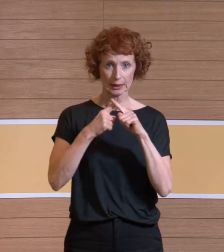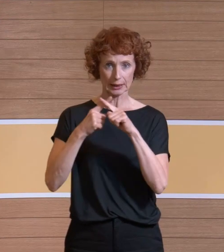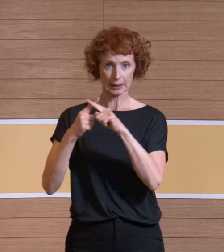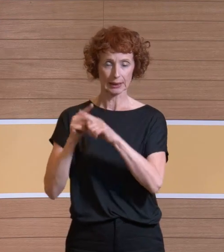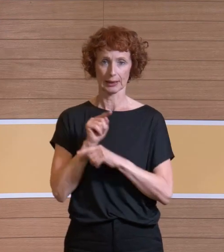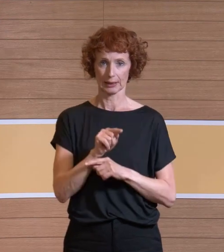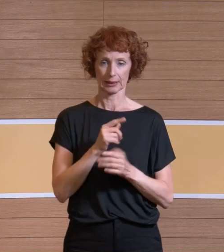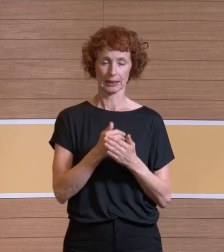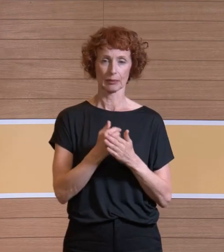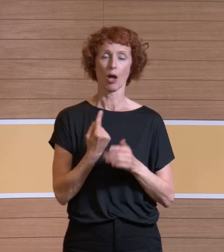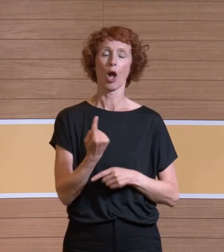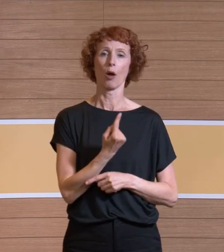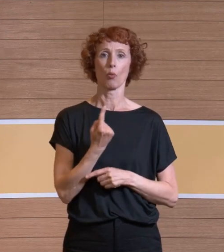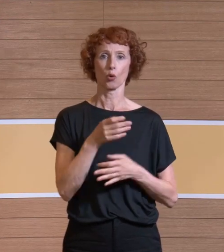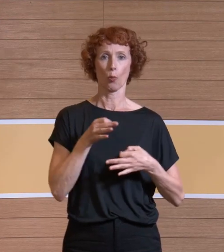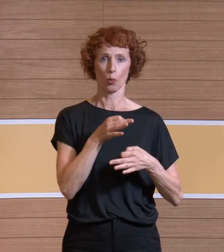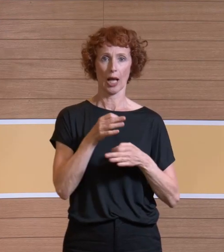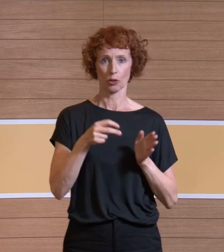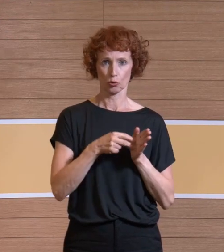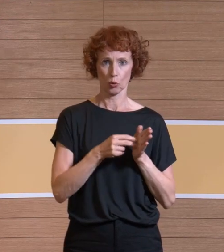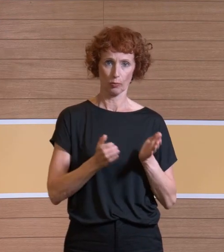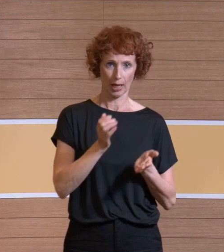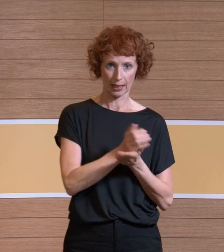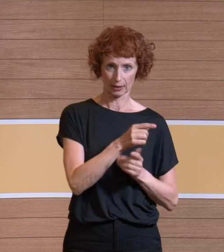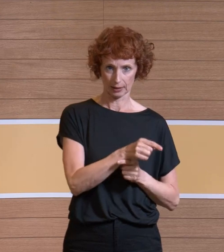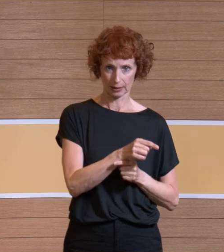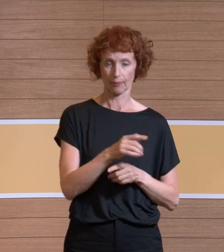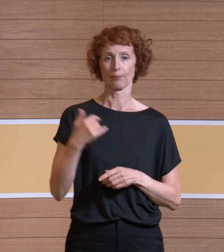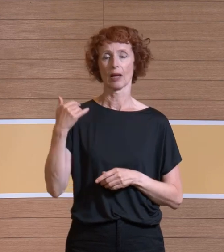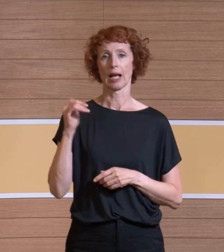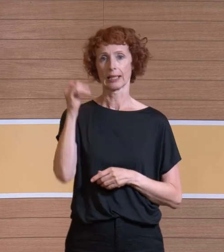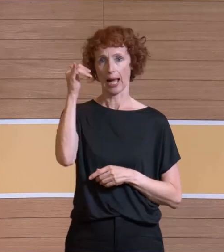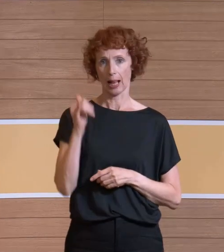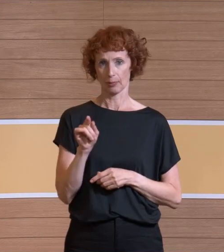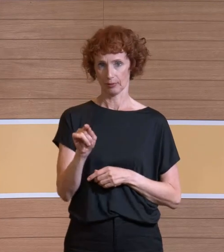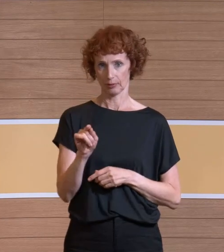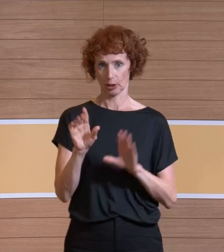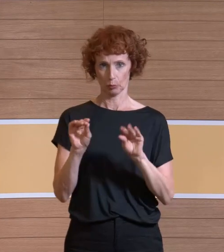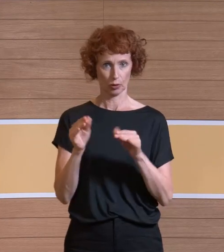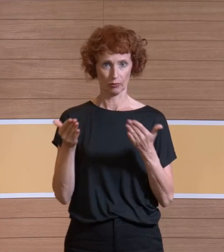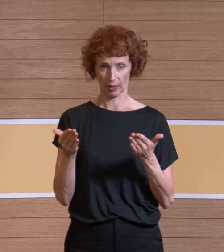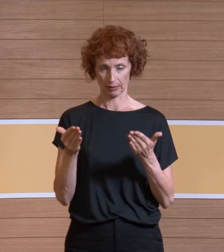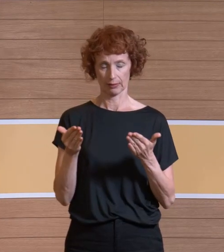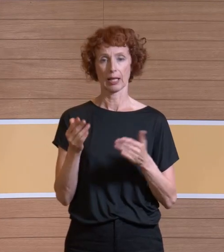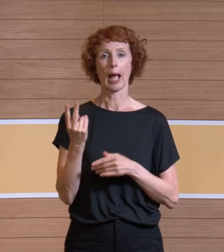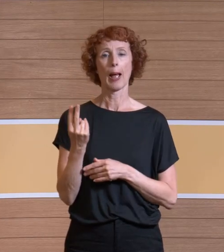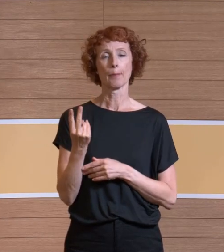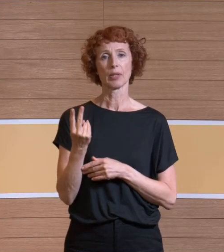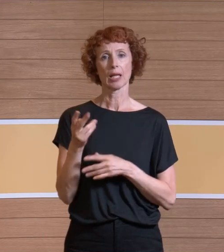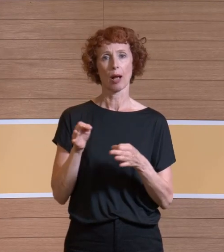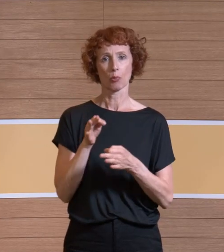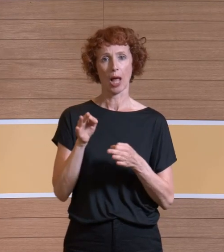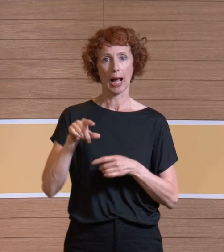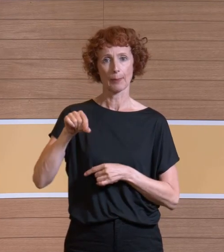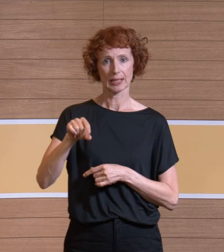Einsatz von monopolarem Strom. Die gelben Kreuzchen, das ist der Einsatz von der bipolaren Pinzette. Das ist ein